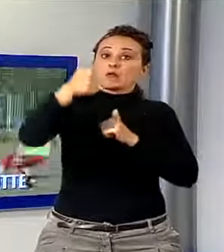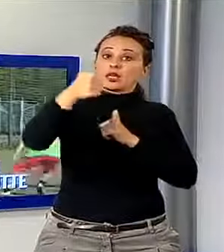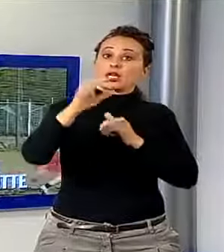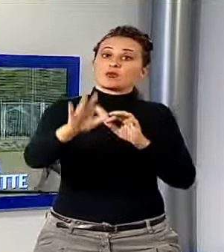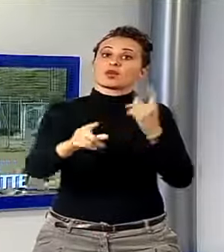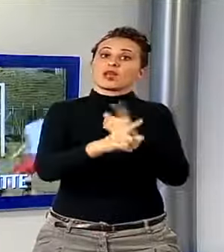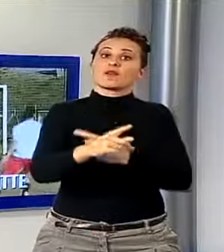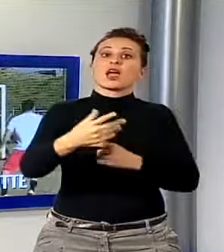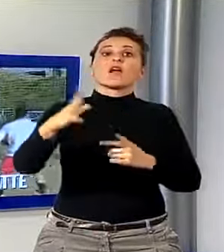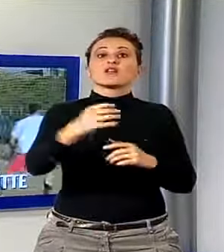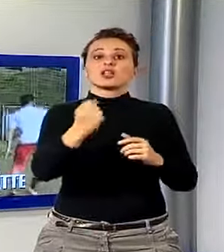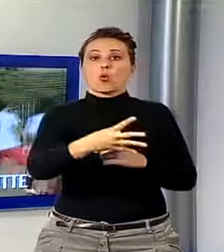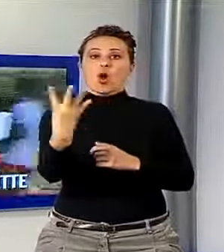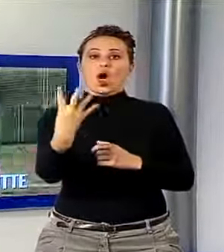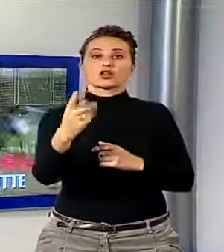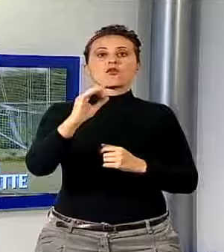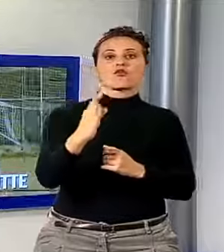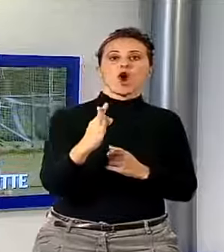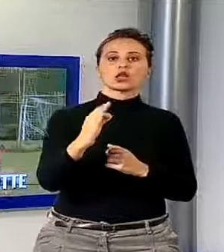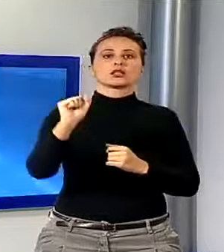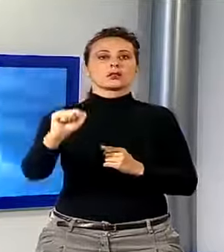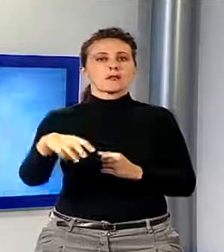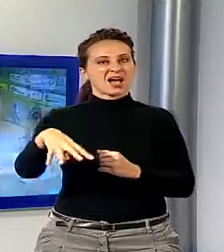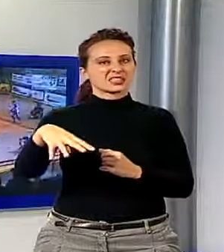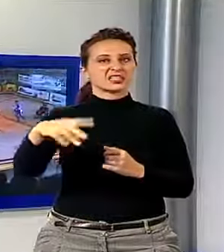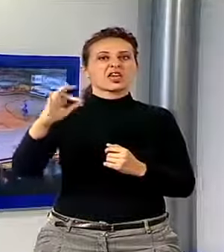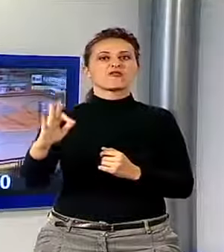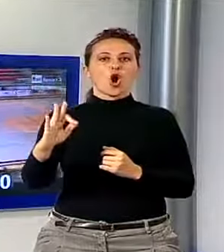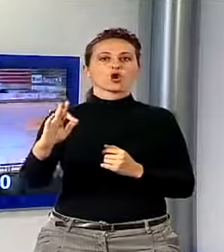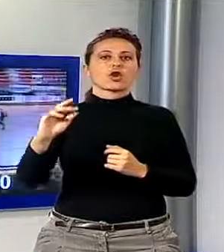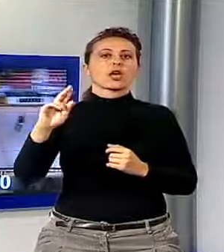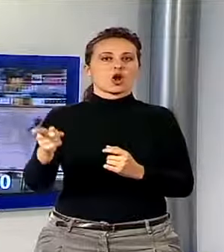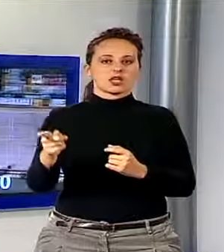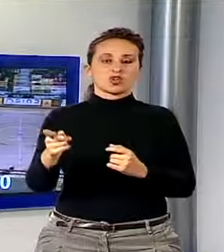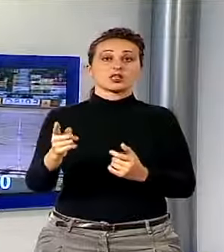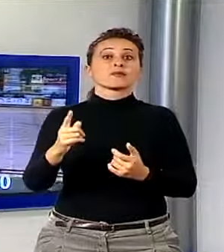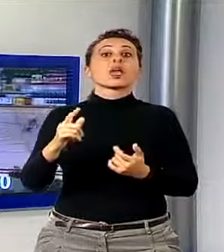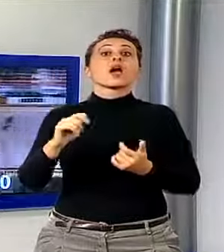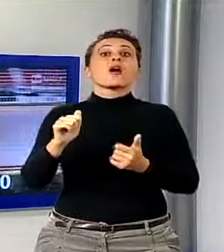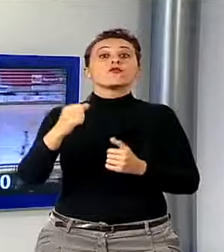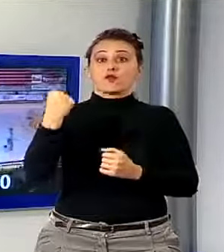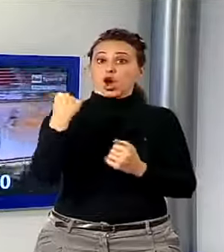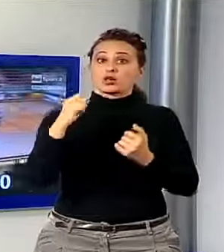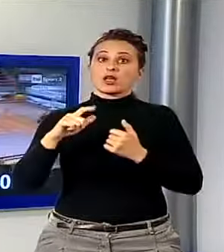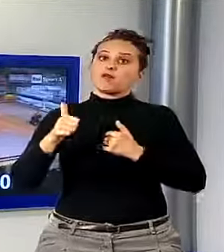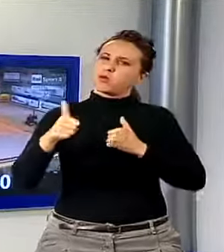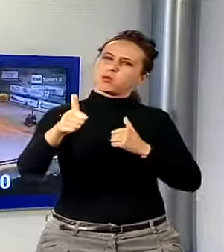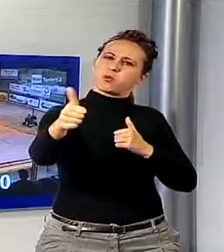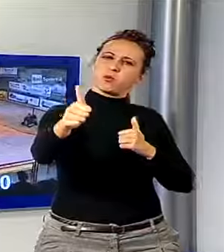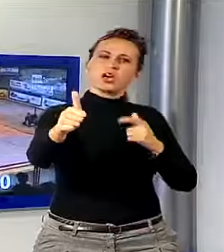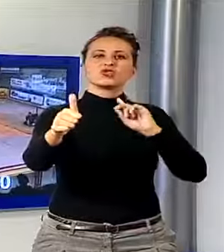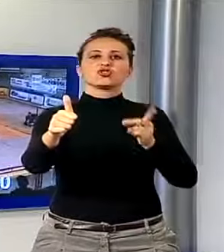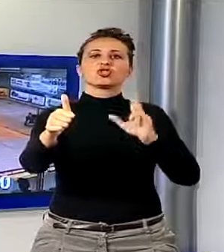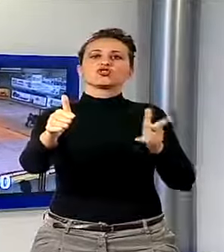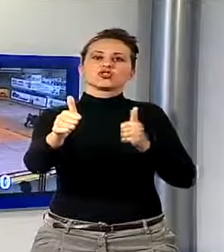Fortis, Massese, Forcoli e Correggese. Il forte vola, il Cgc tiene il passo, vincendo all